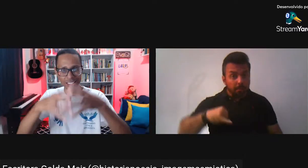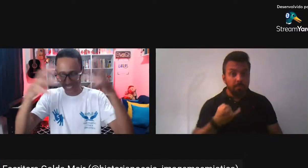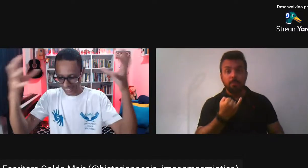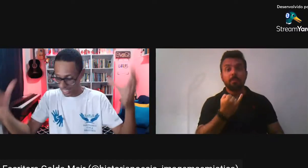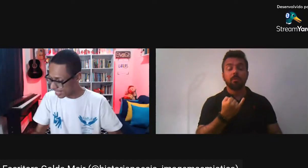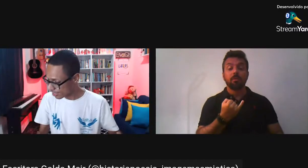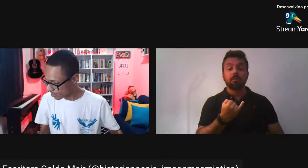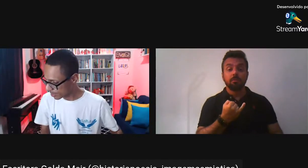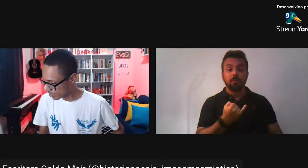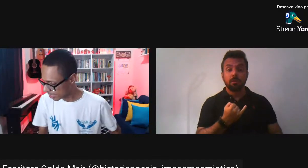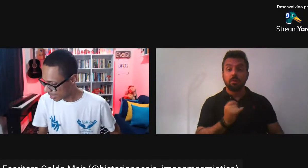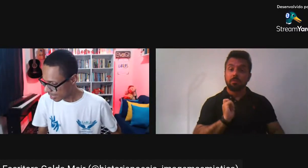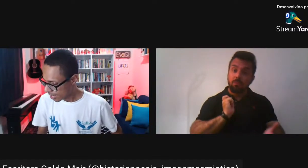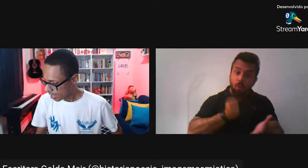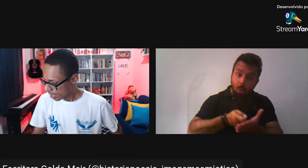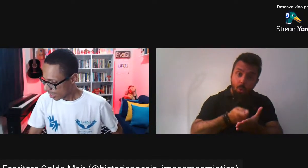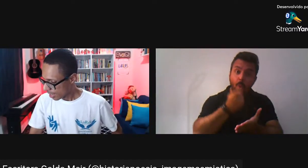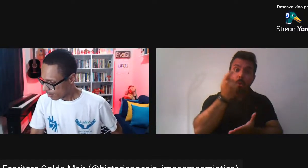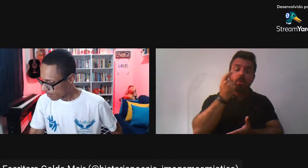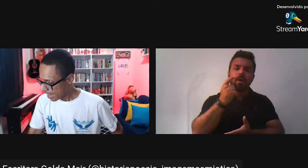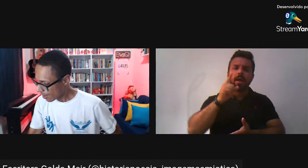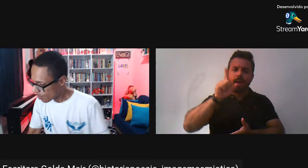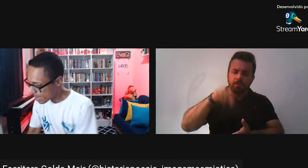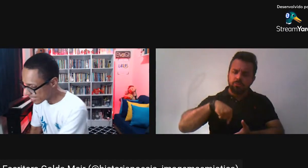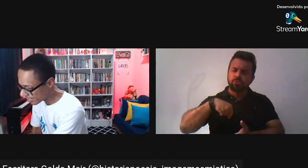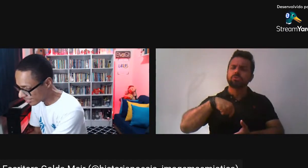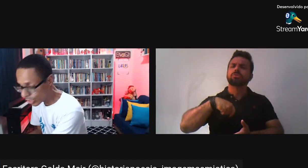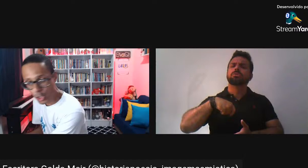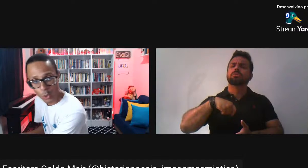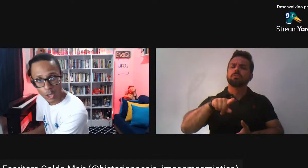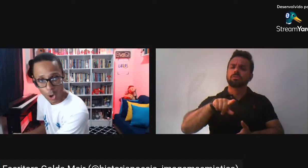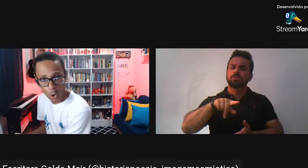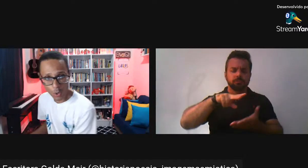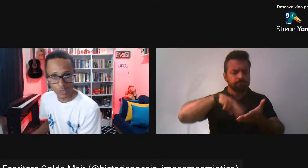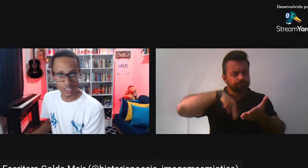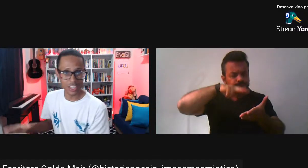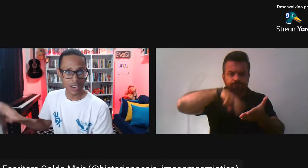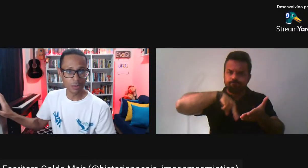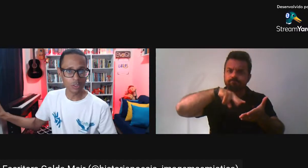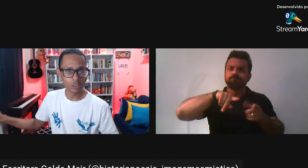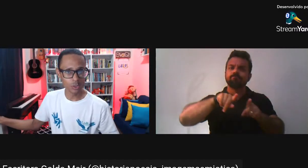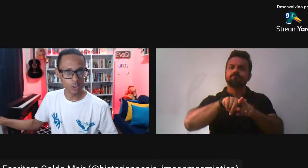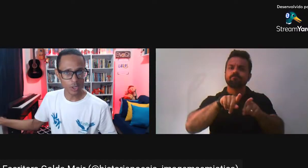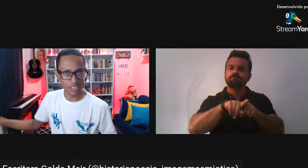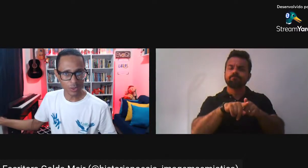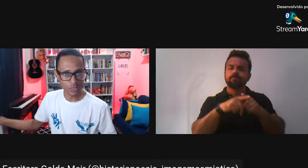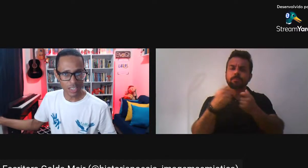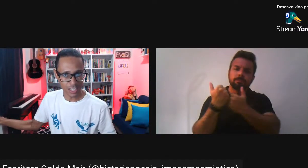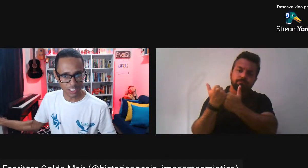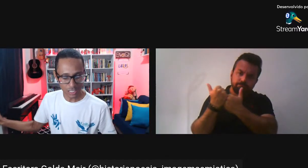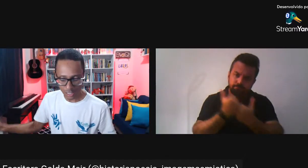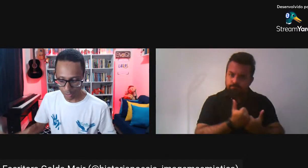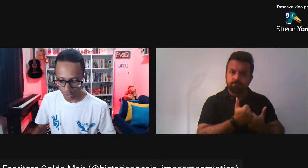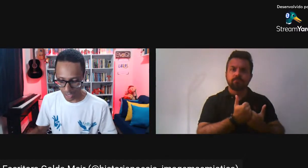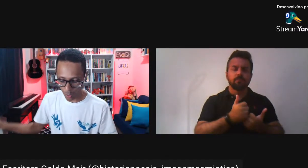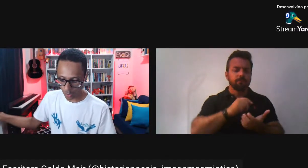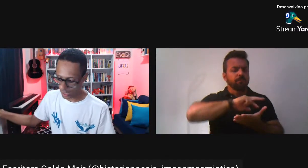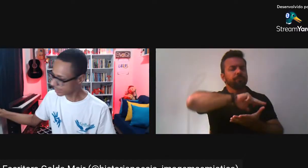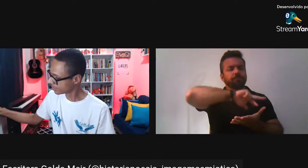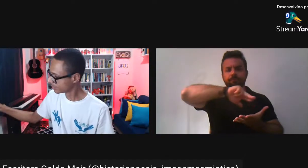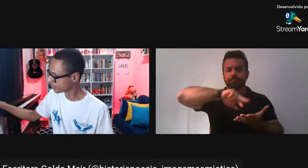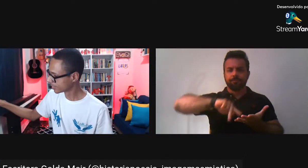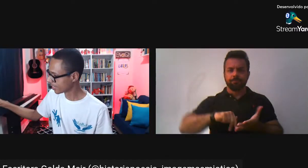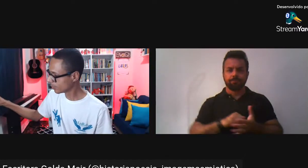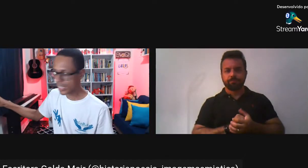É... Riquíssimas Para o mês De julho Nós teremos O sorteio Deste livro Da